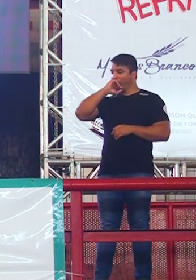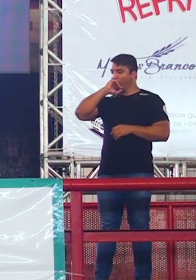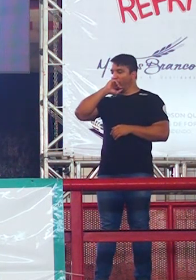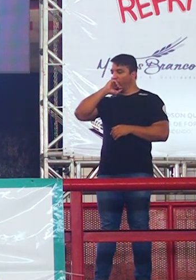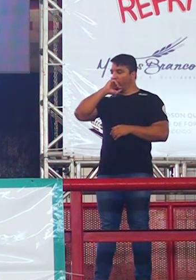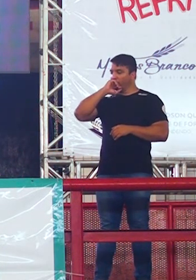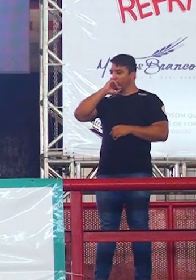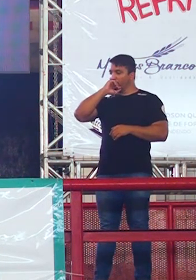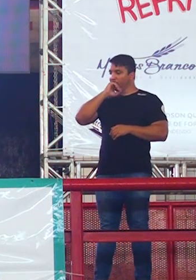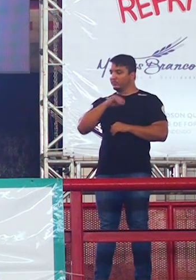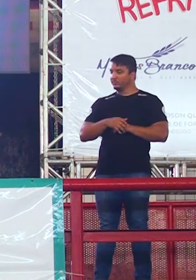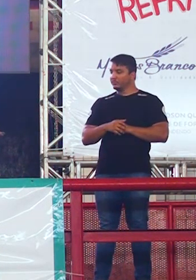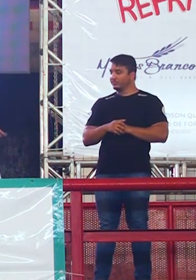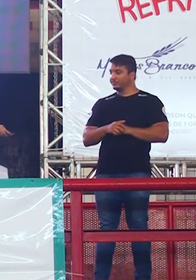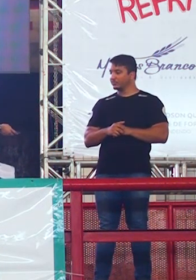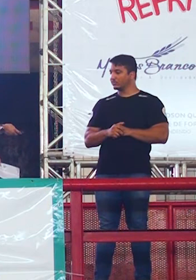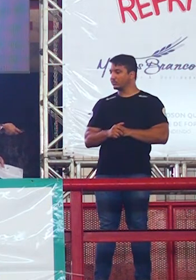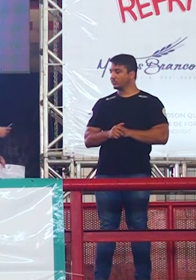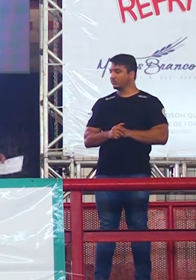cadê?